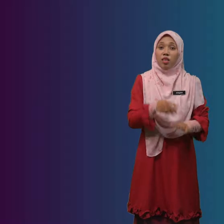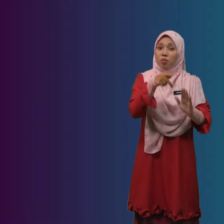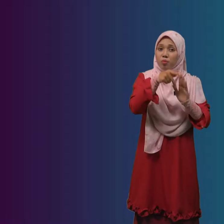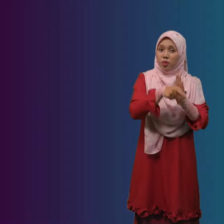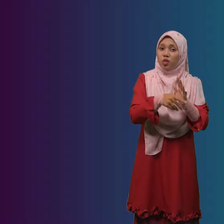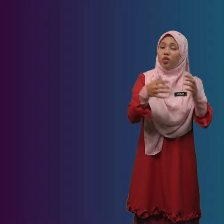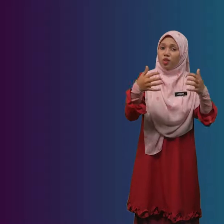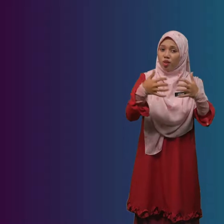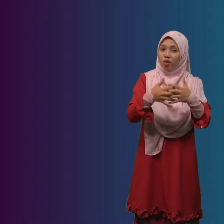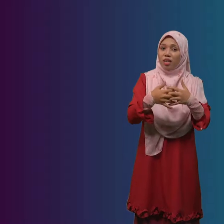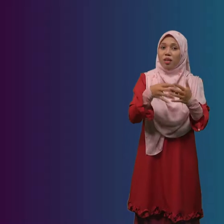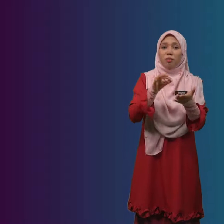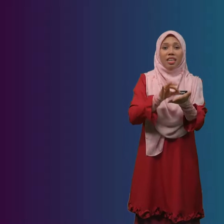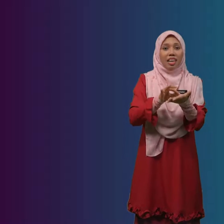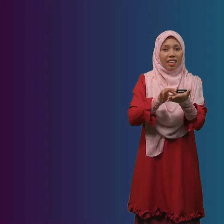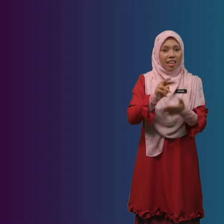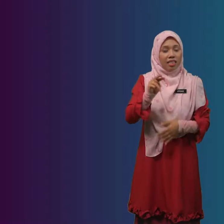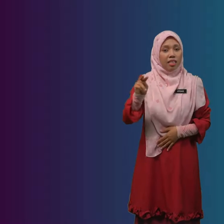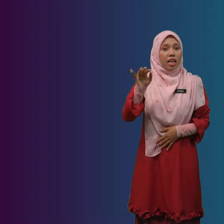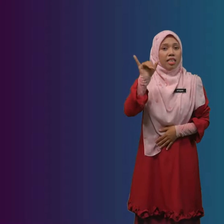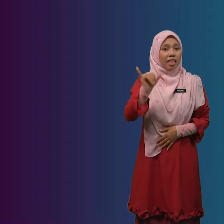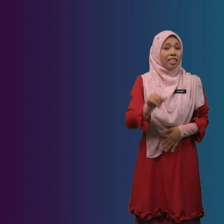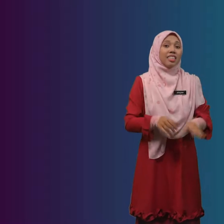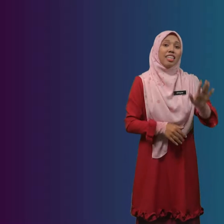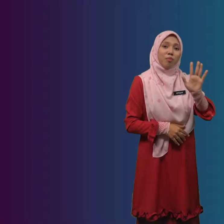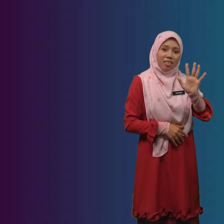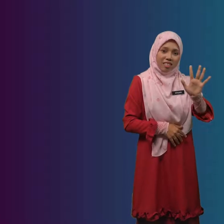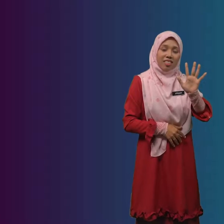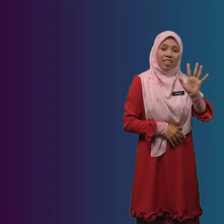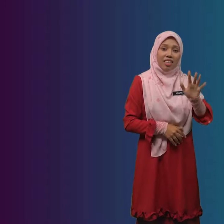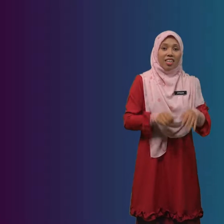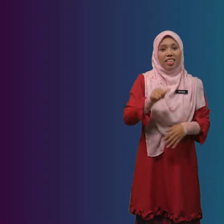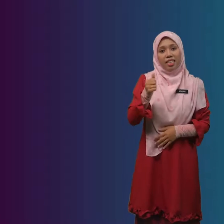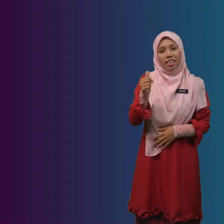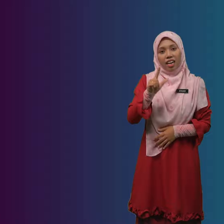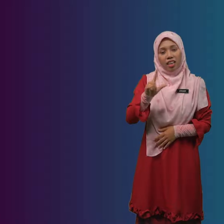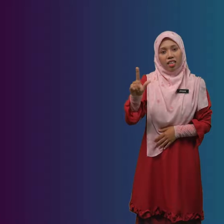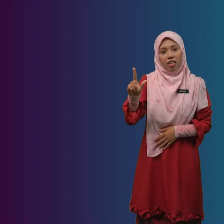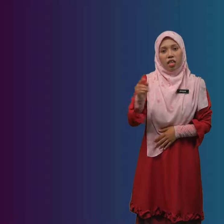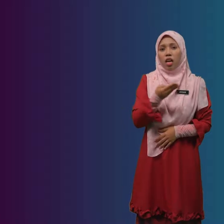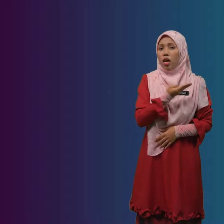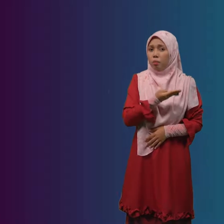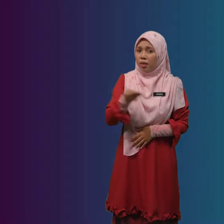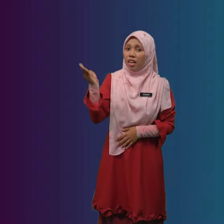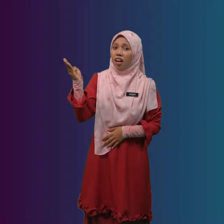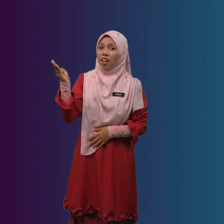Penjodoh Bilangan Yang Kelima Ialah Bilah